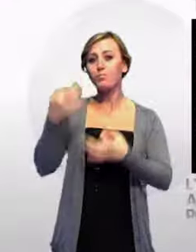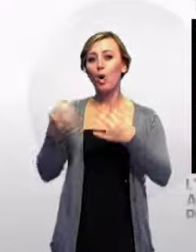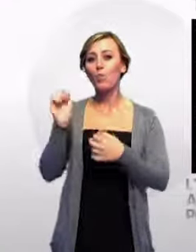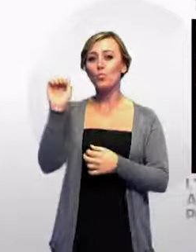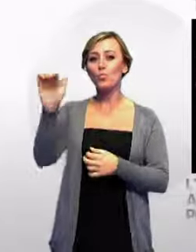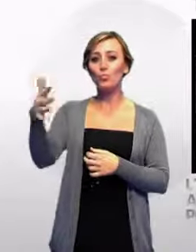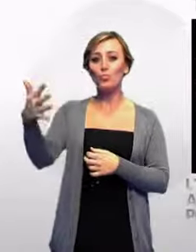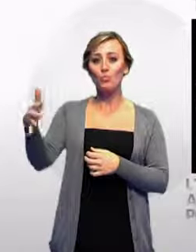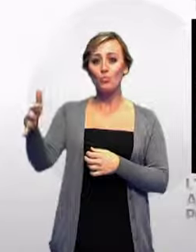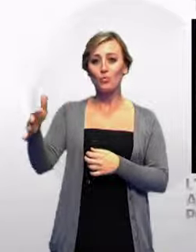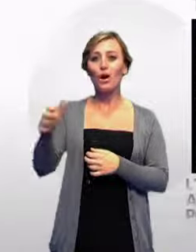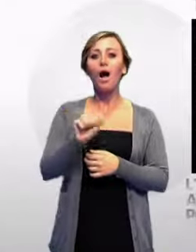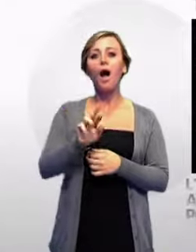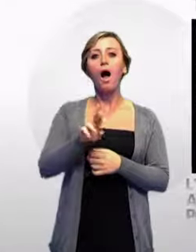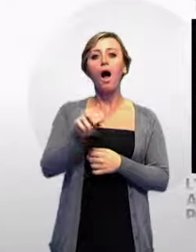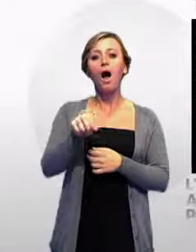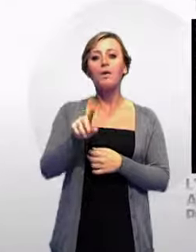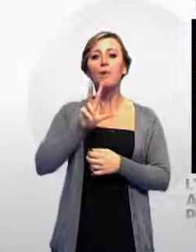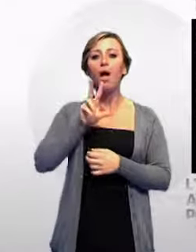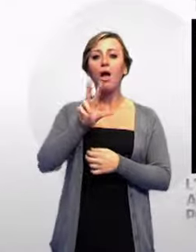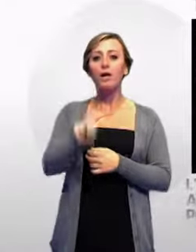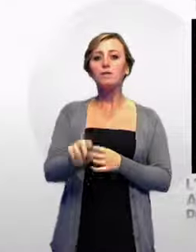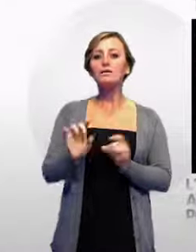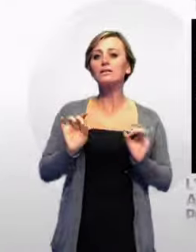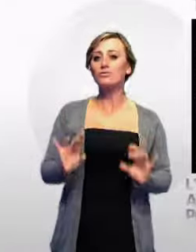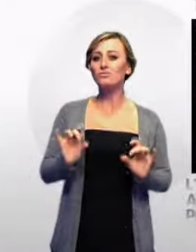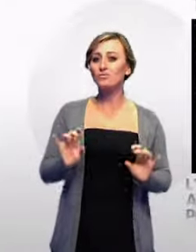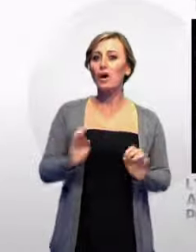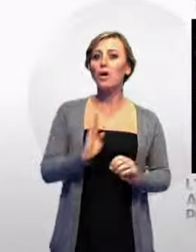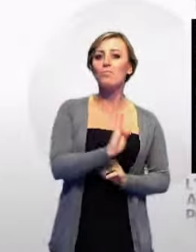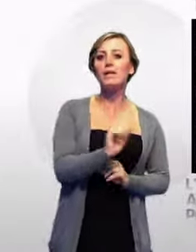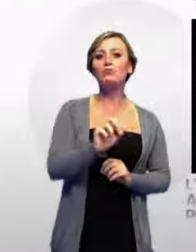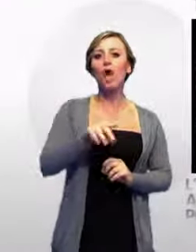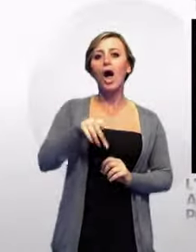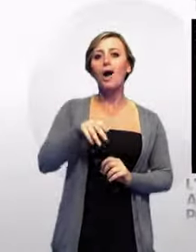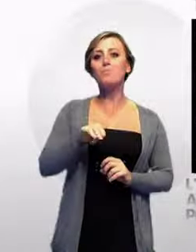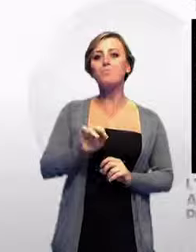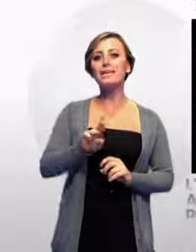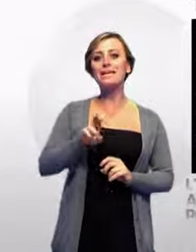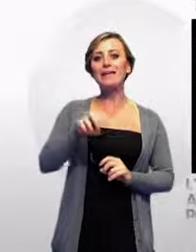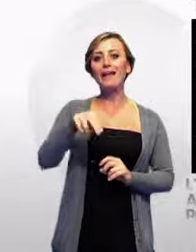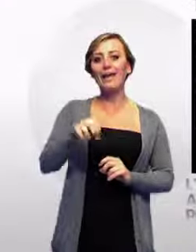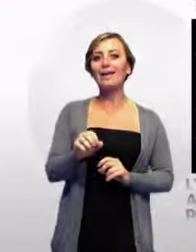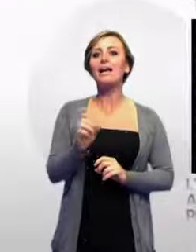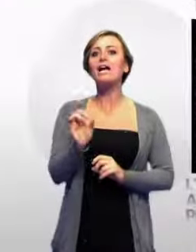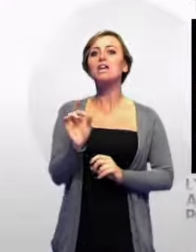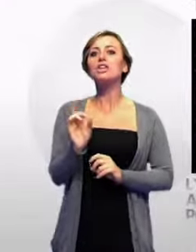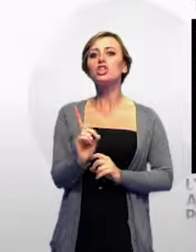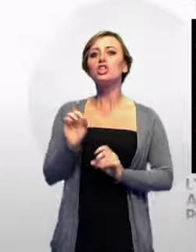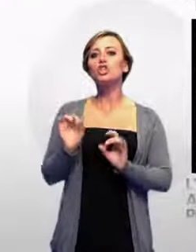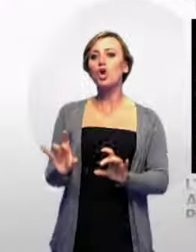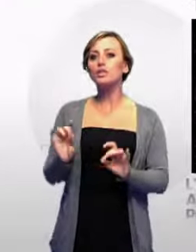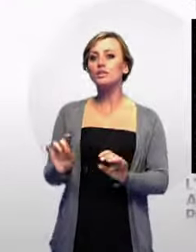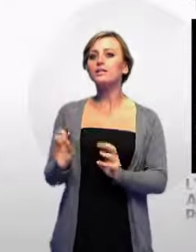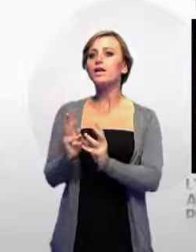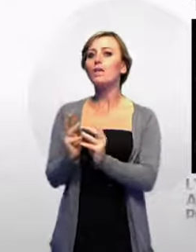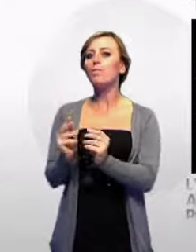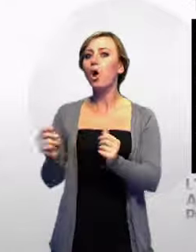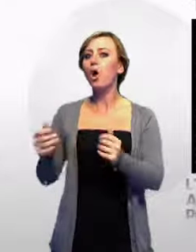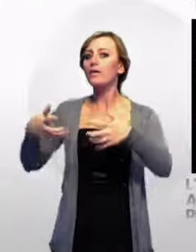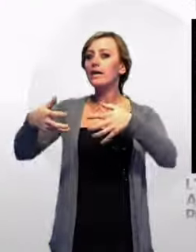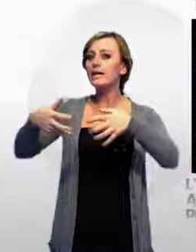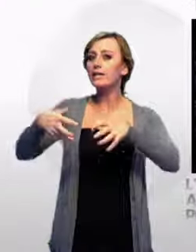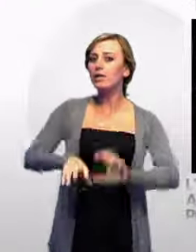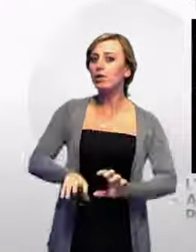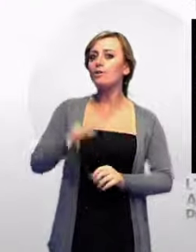diminuzione delle emissioni di benzoapirene, diossina e la riduzione delle polveri. Dunque la qualità dell'aria è migliorata da quando